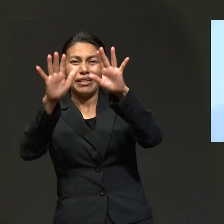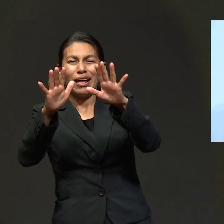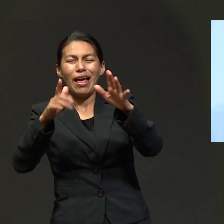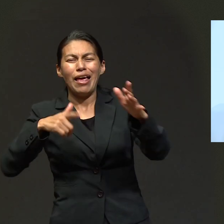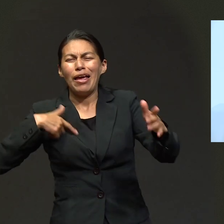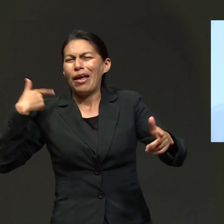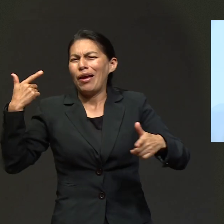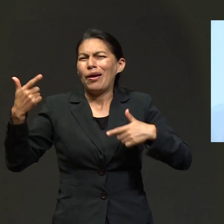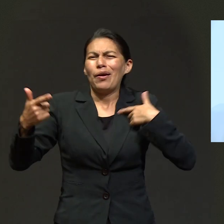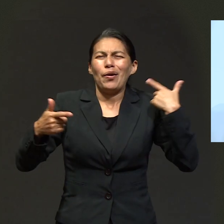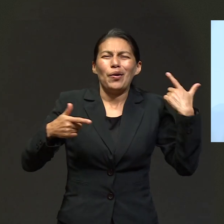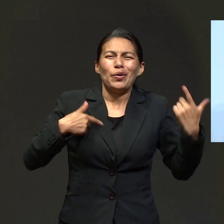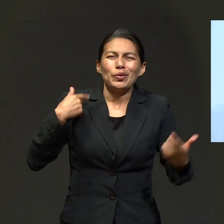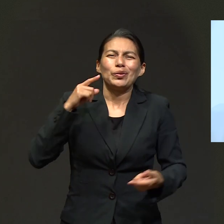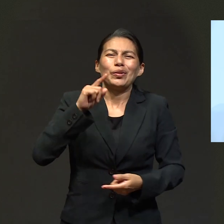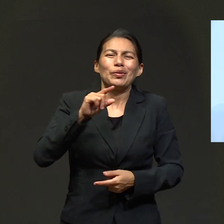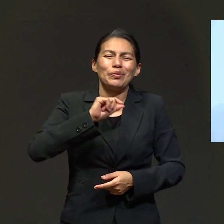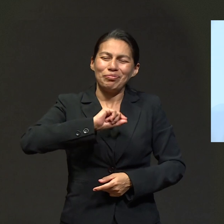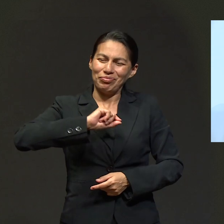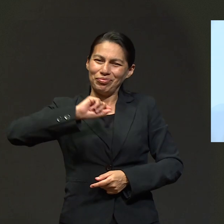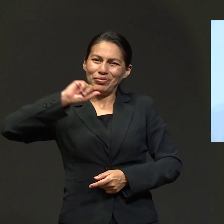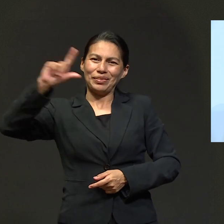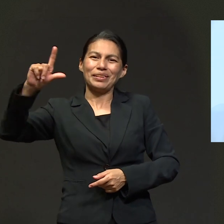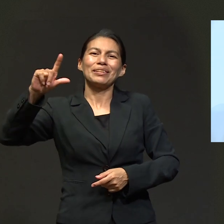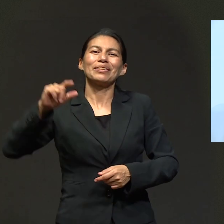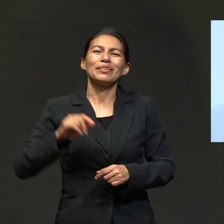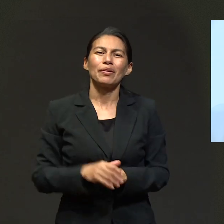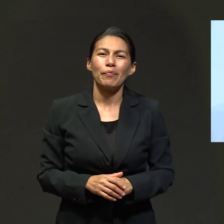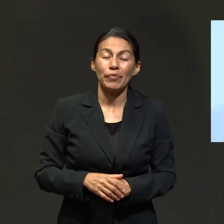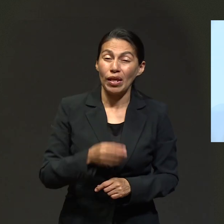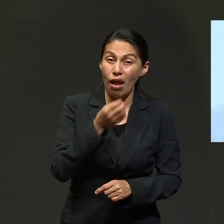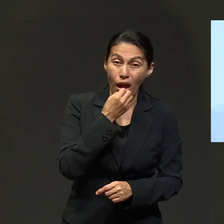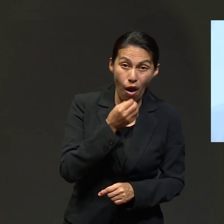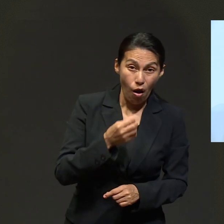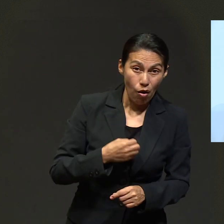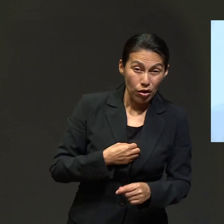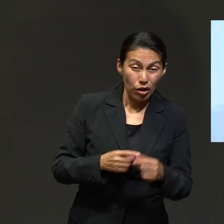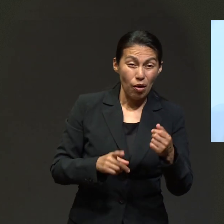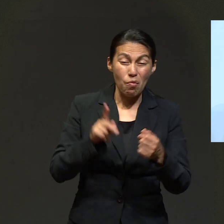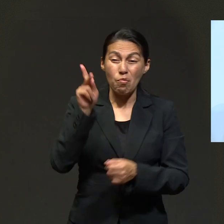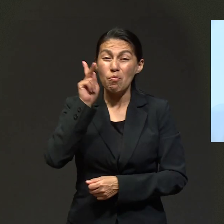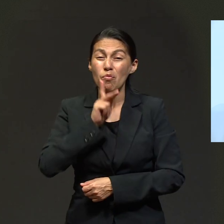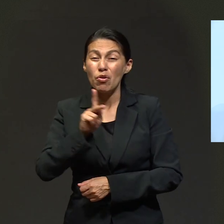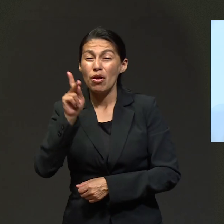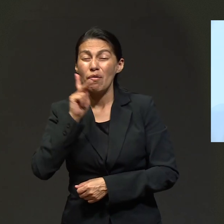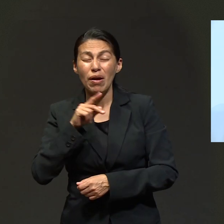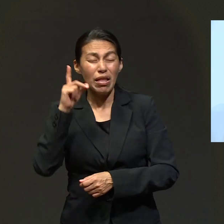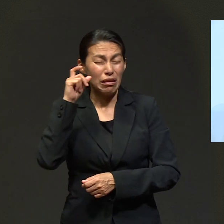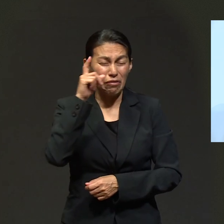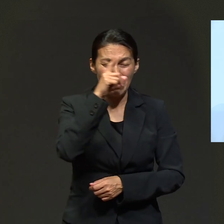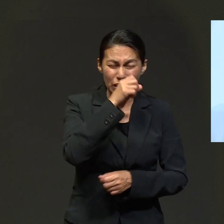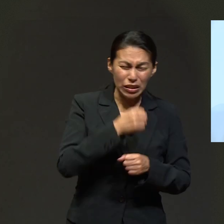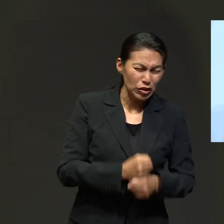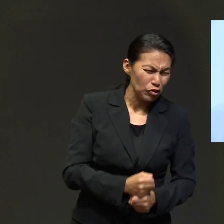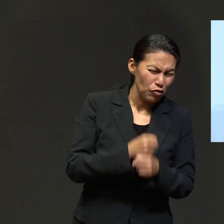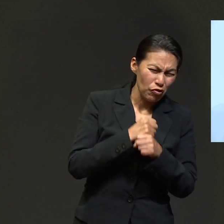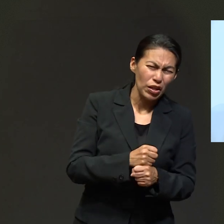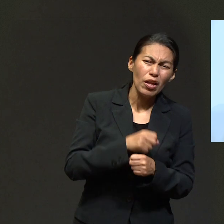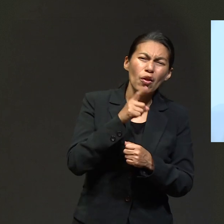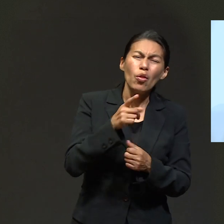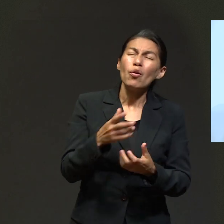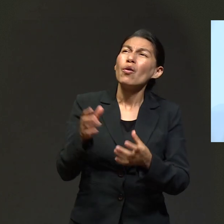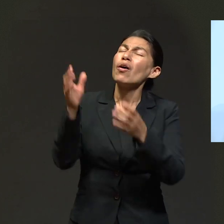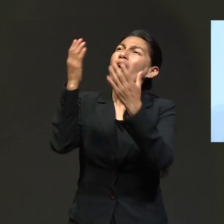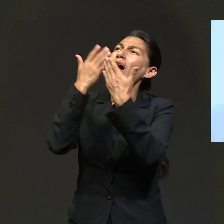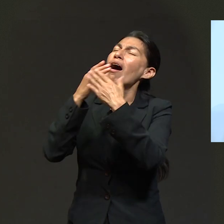tengas éxito. Que en medio de tu prueba, tú alaves al Señor y que la honra y la gloria sean para